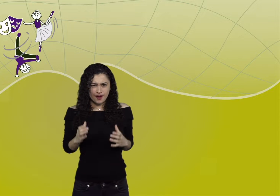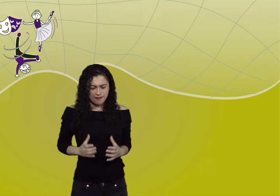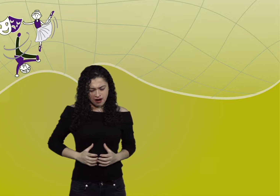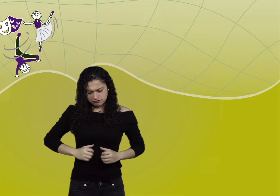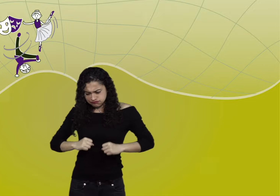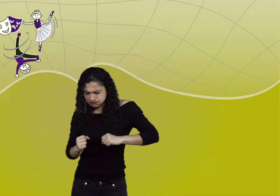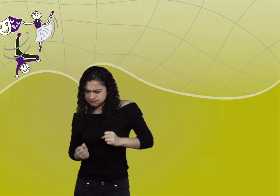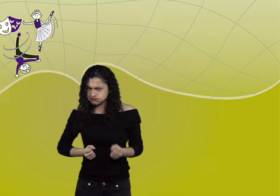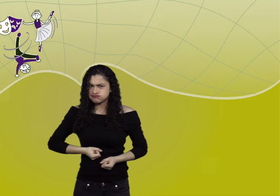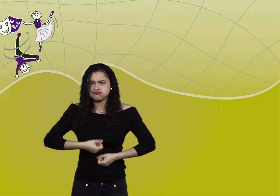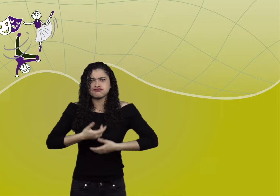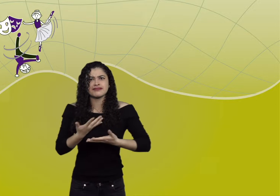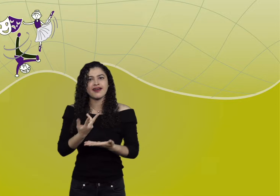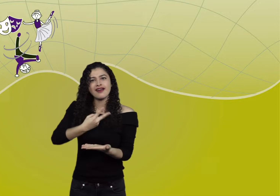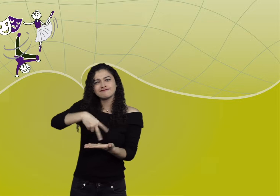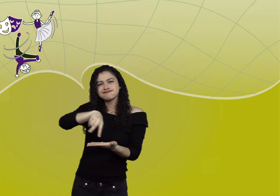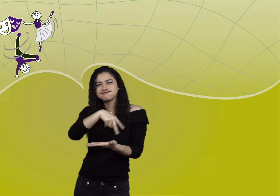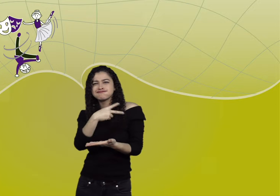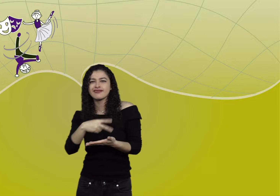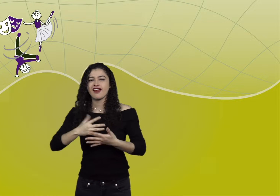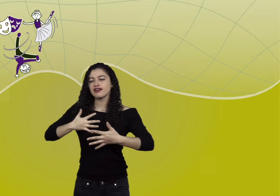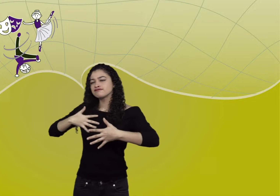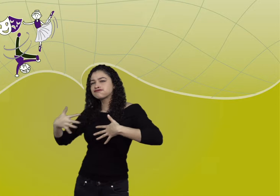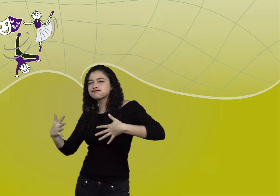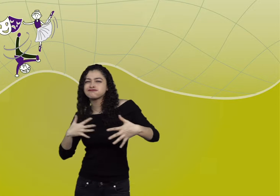Lenguajes corporales, como la danza y el teatro.